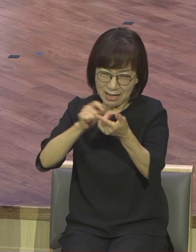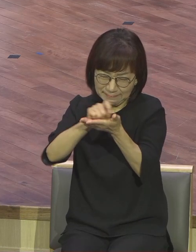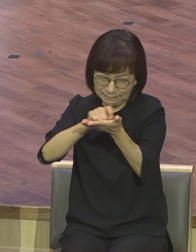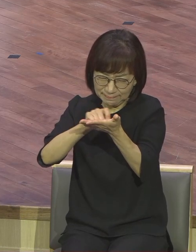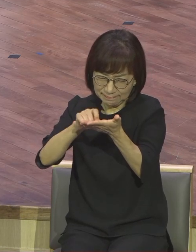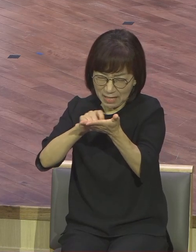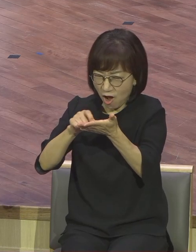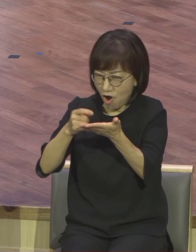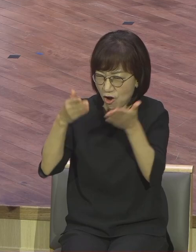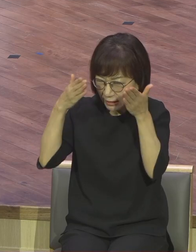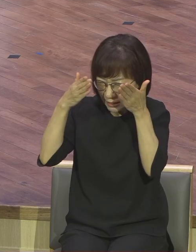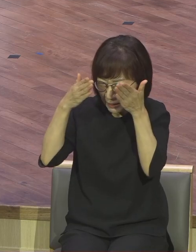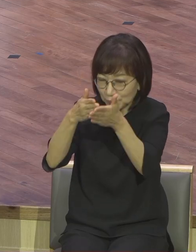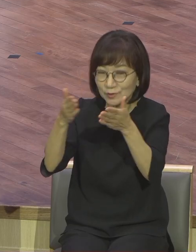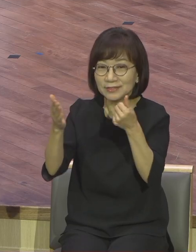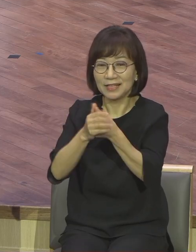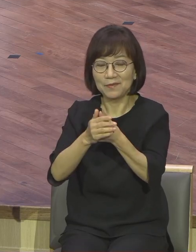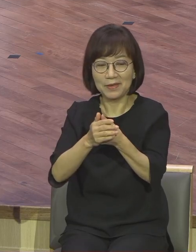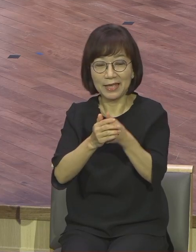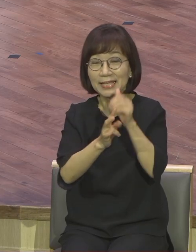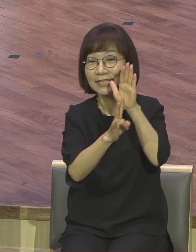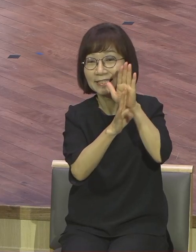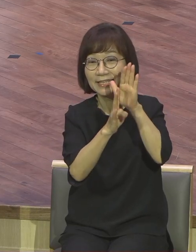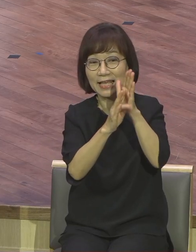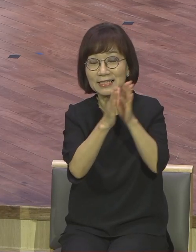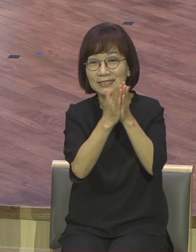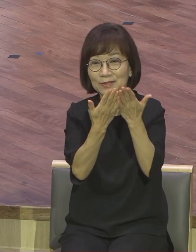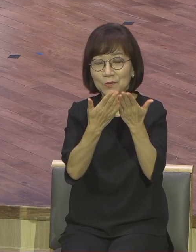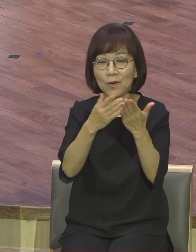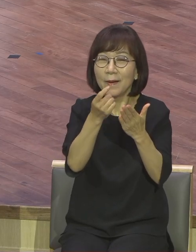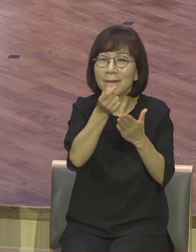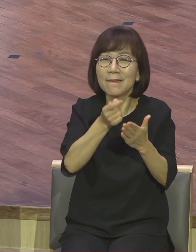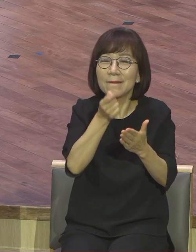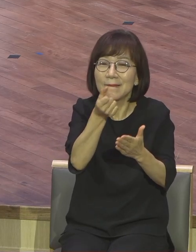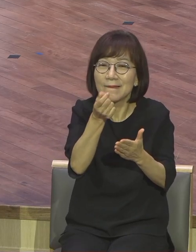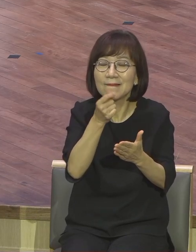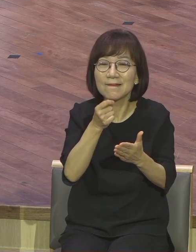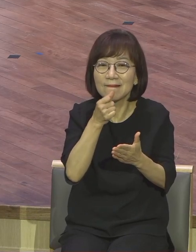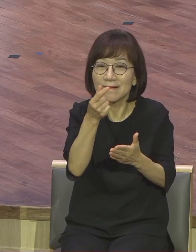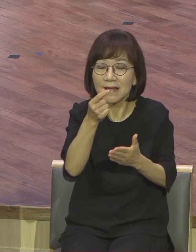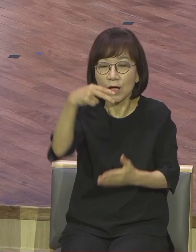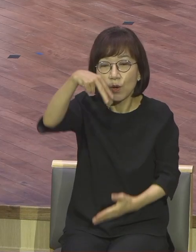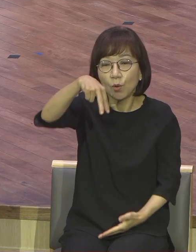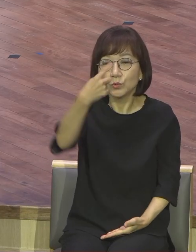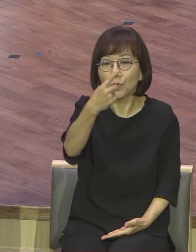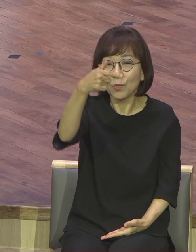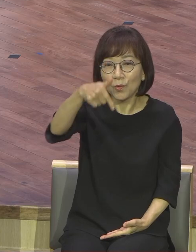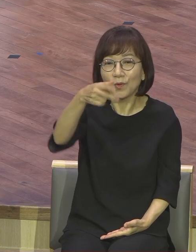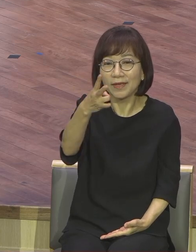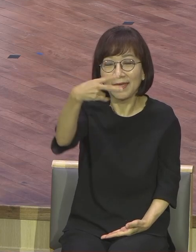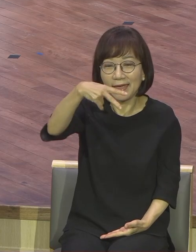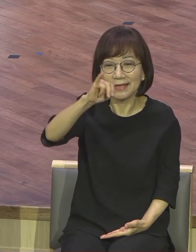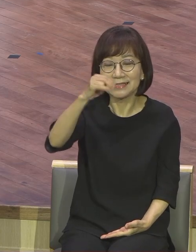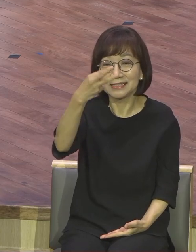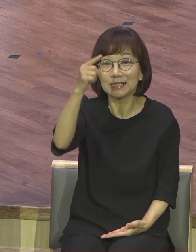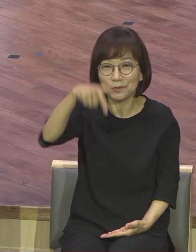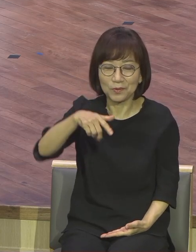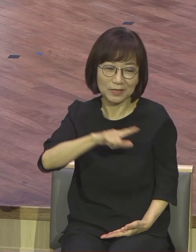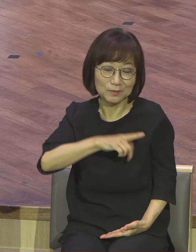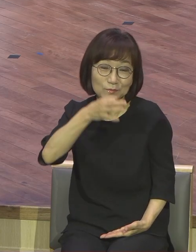소계시록이라 그렇게 부르기도 합니다. 예수님은 마지막 때가 이렇게 되면